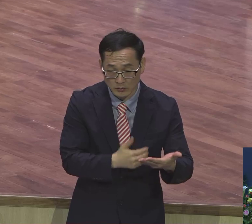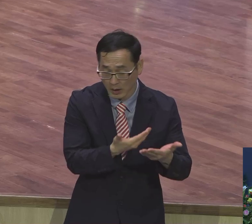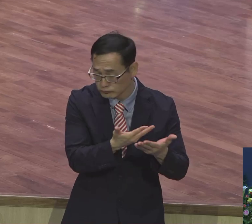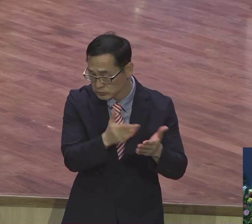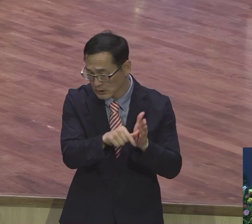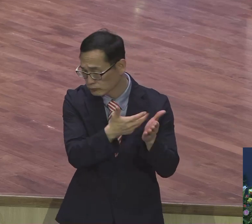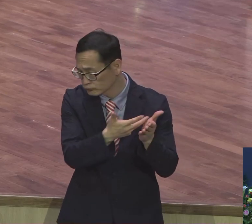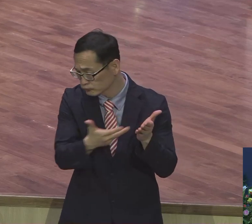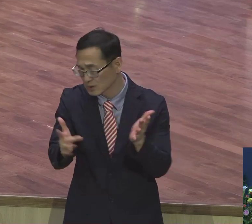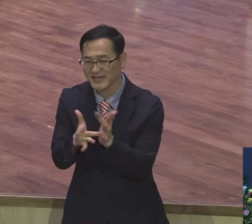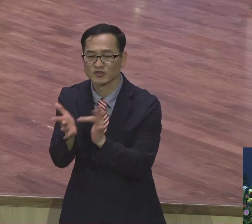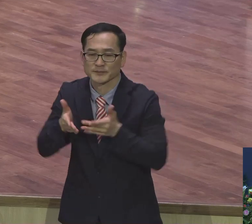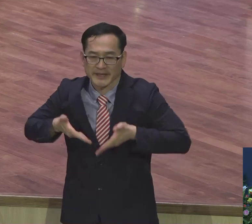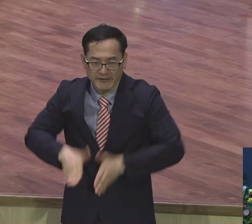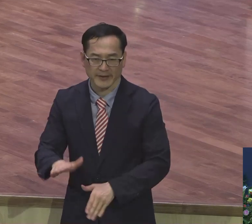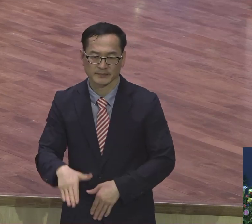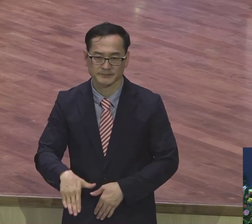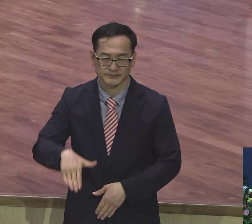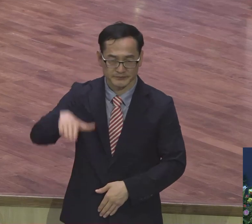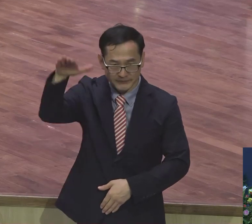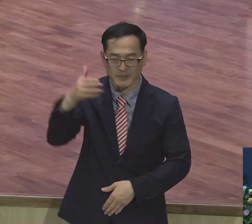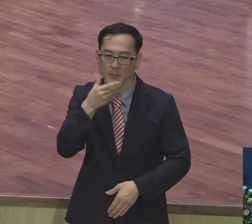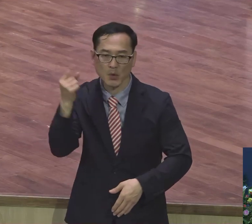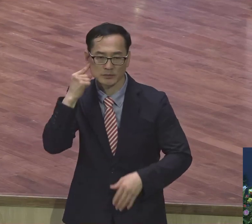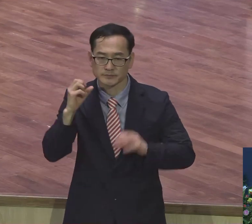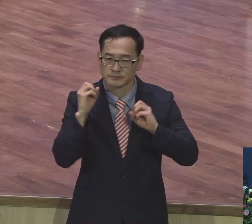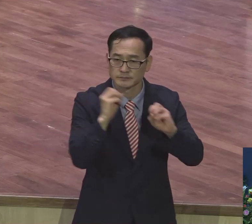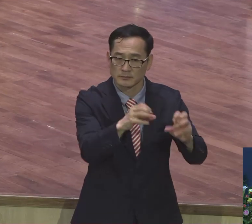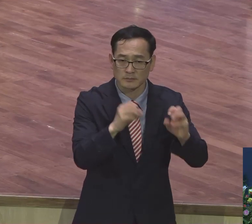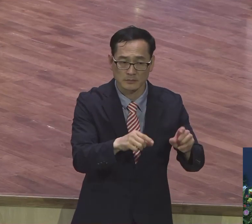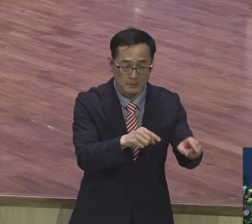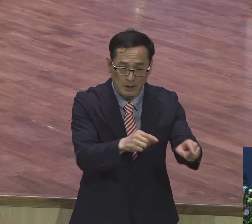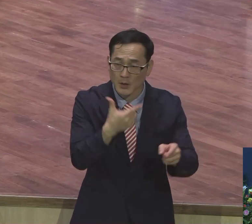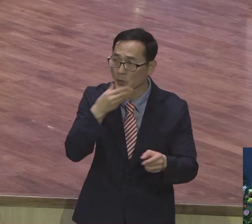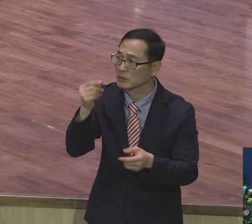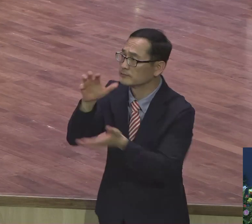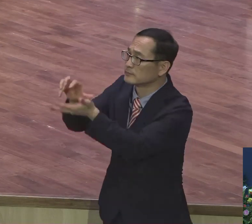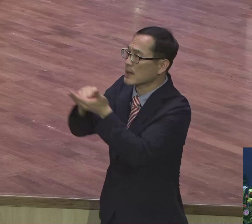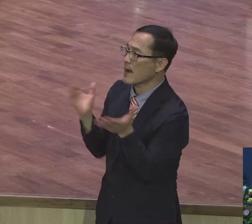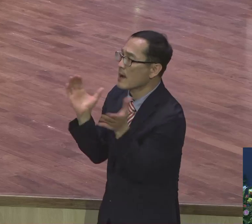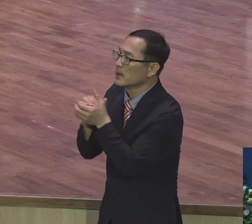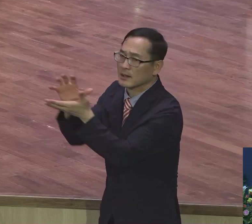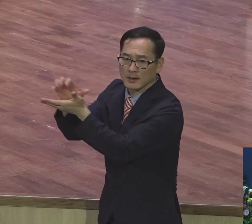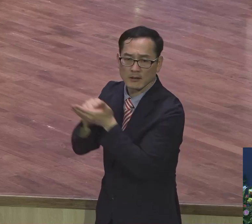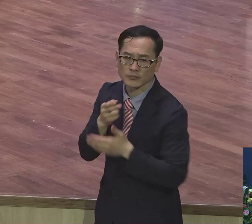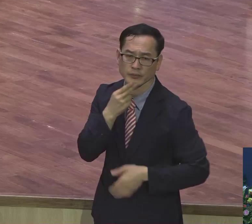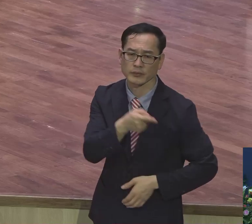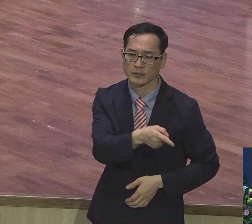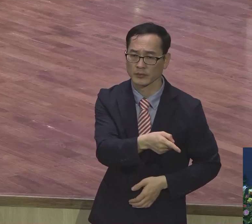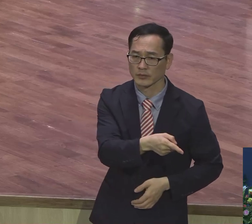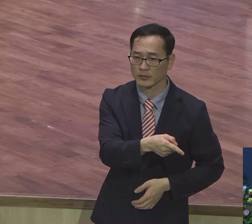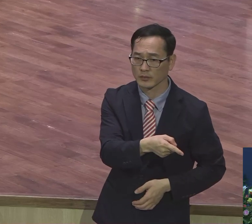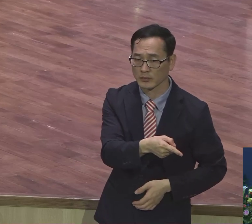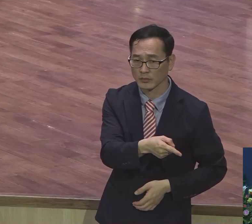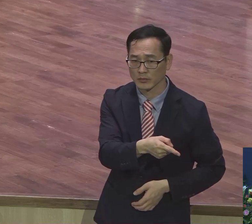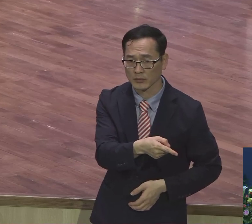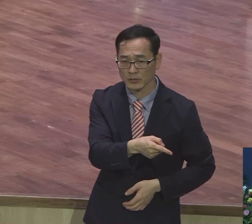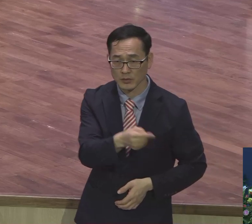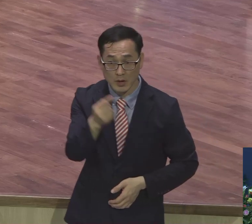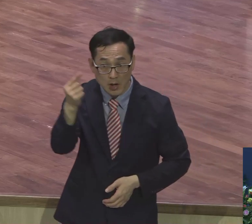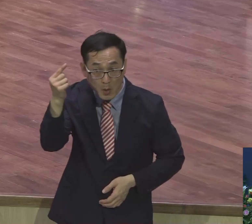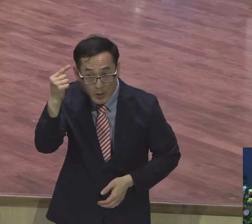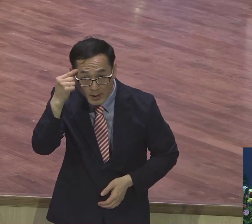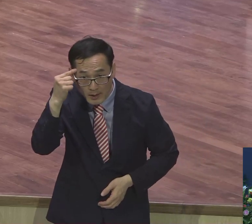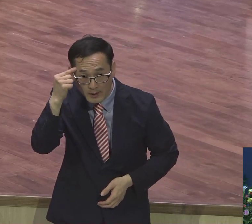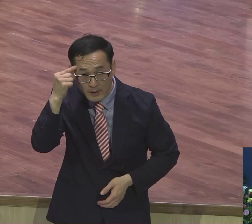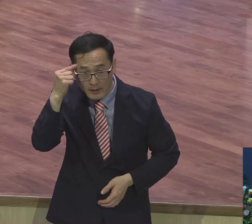그런데도 이들은 복음을 받아들이지 않았다. 그 이유는 그 이유가